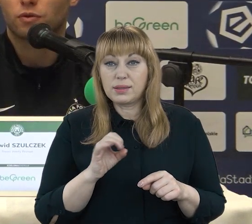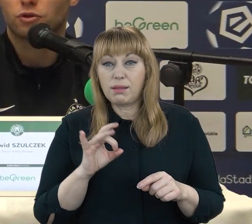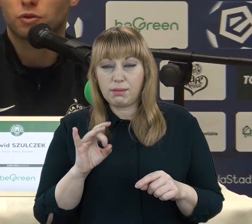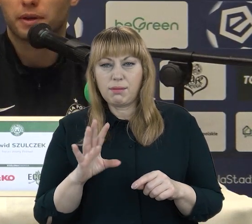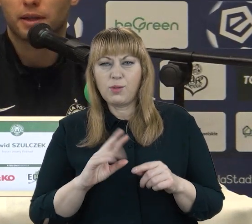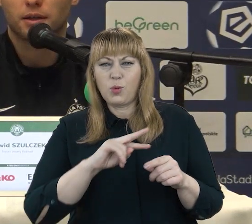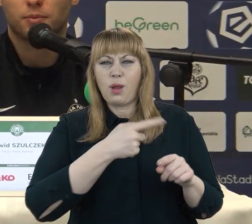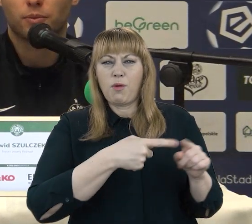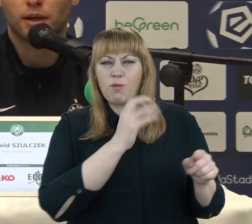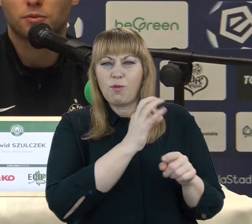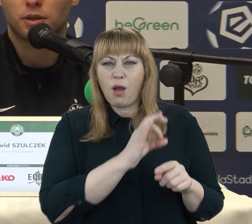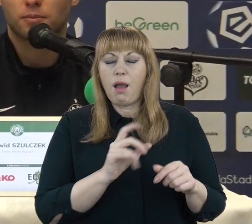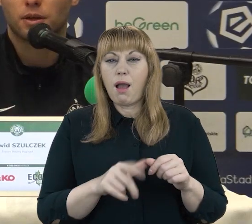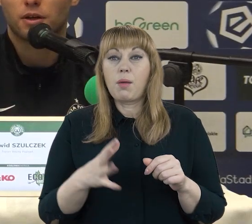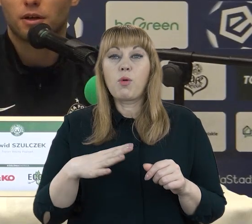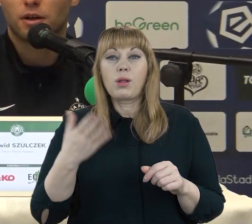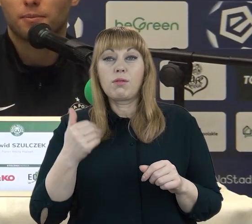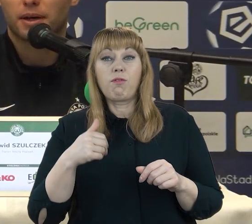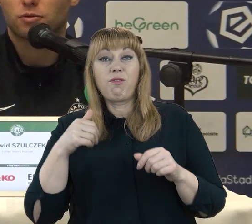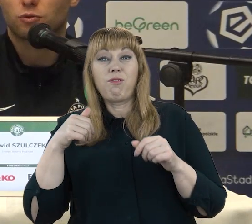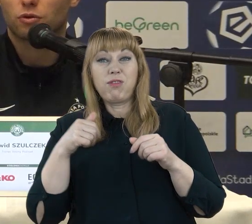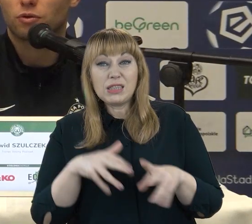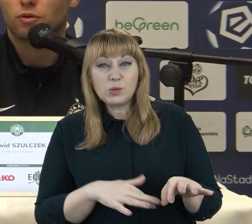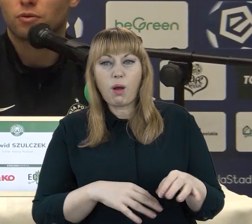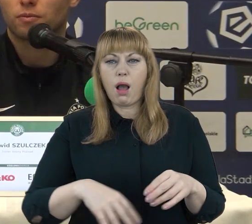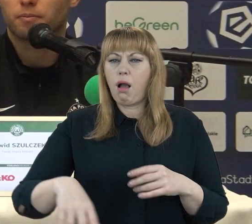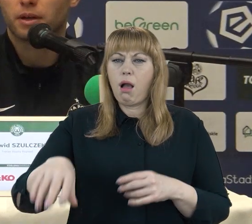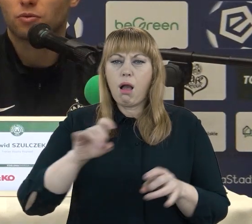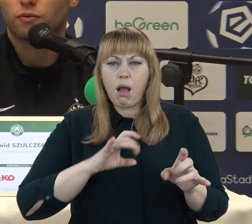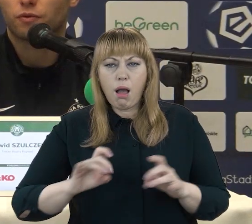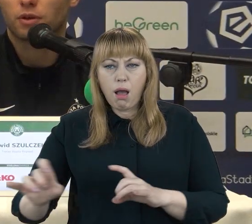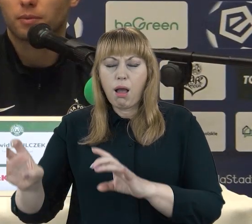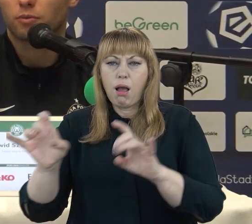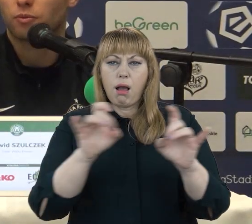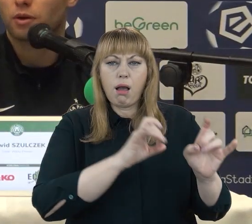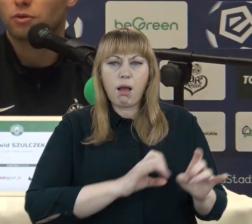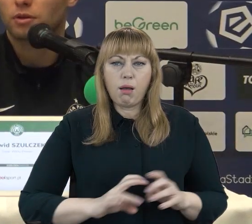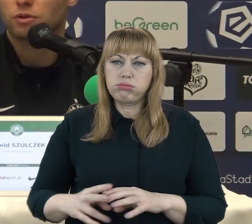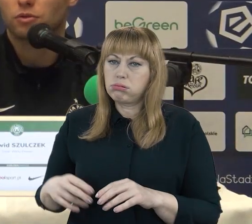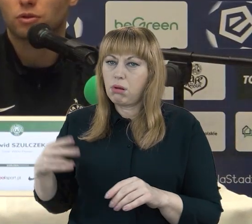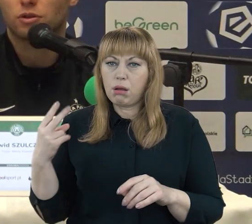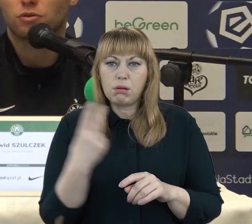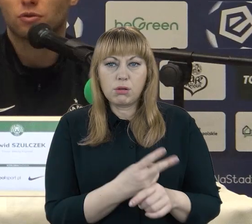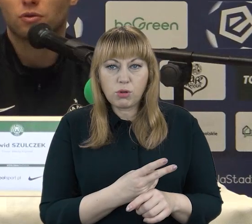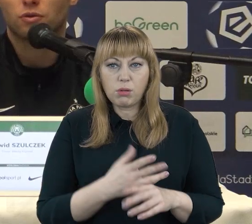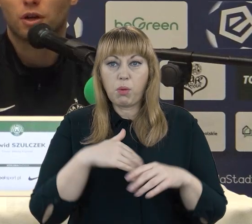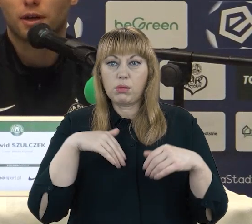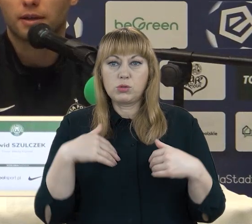sił, energii, pobiegaliśmy tam bardzo dużo metrów. Chyba to był rekord tego sezonu, jeśli chodzi o high